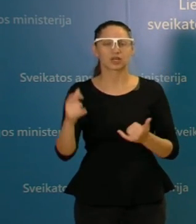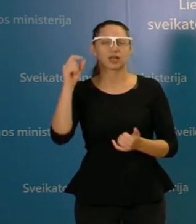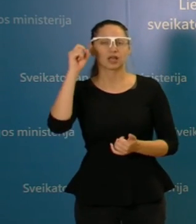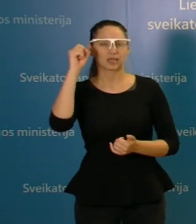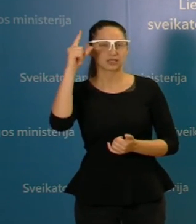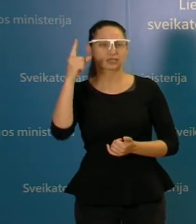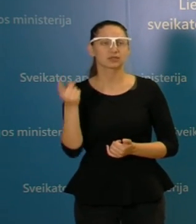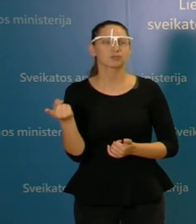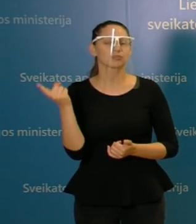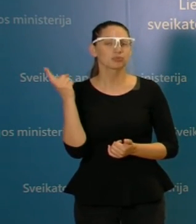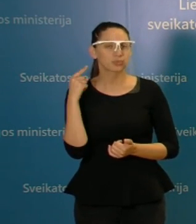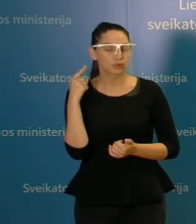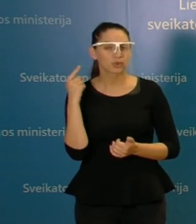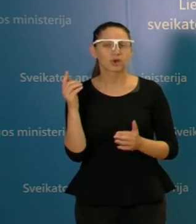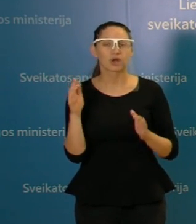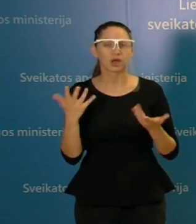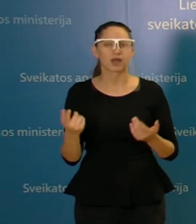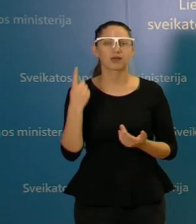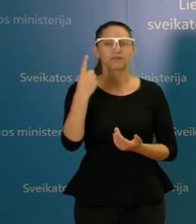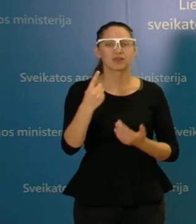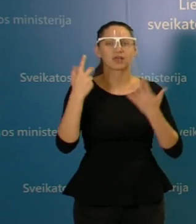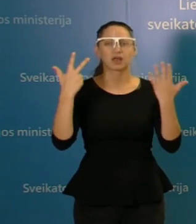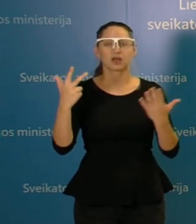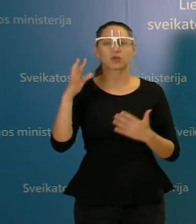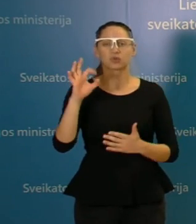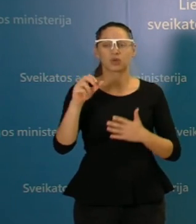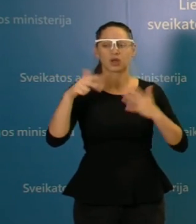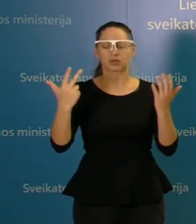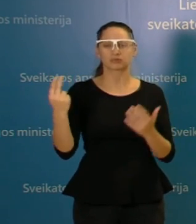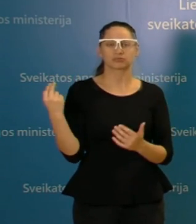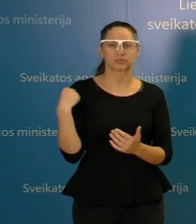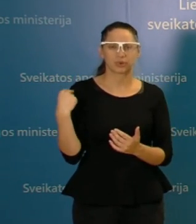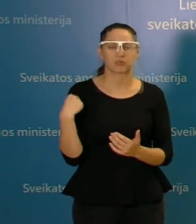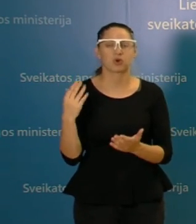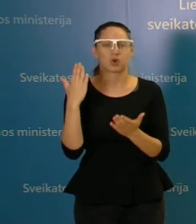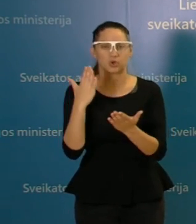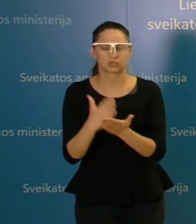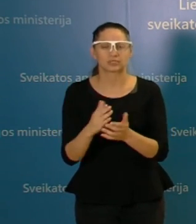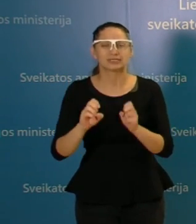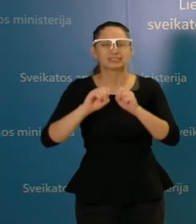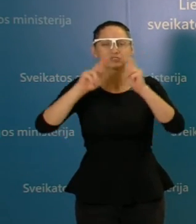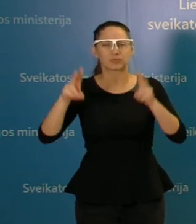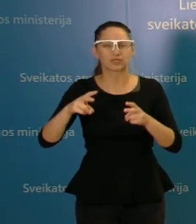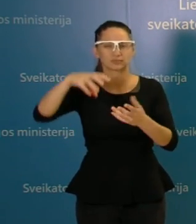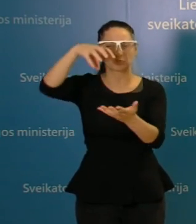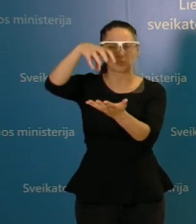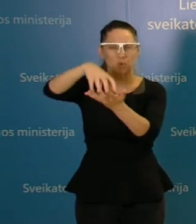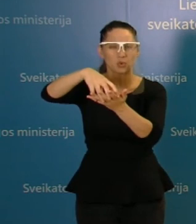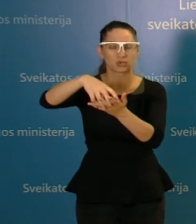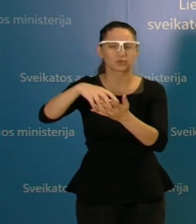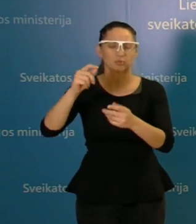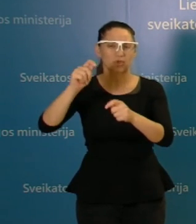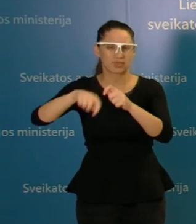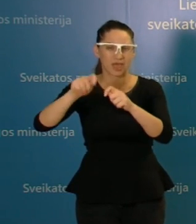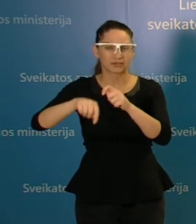iš 1.8.08, kad kai kuriuose punktuose, kaip jūs ir paminėjote, kai kuriuose